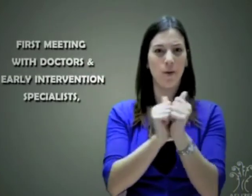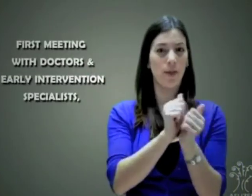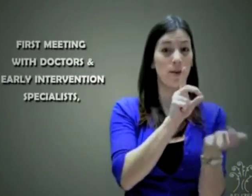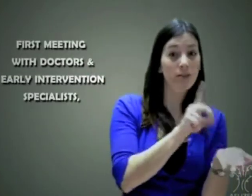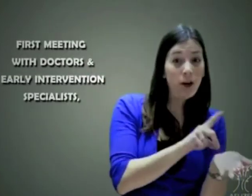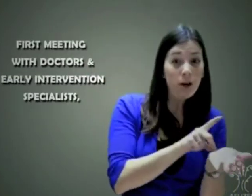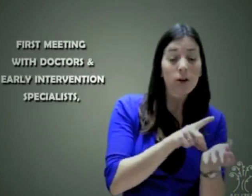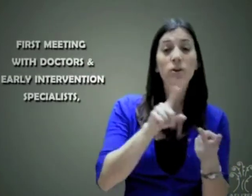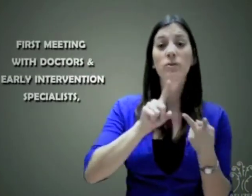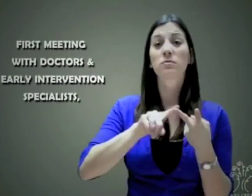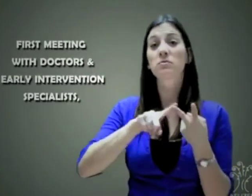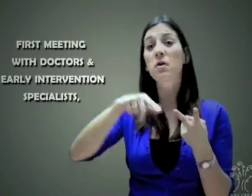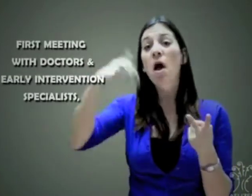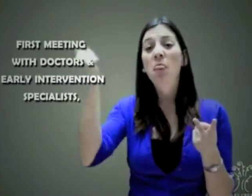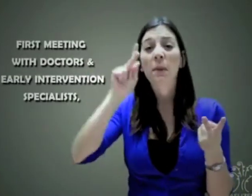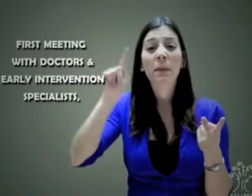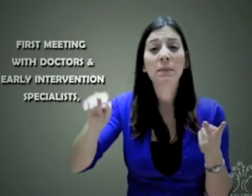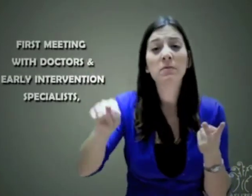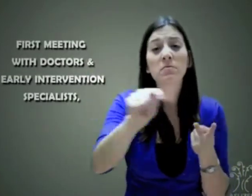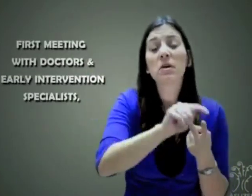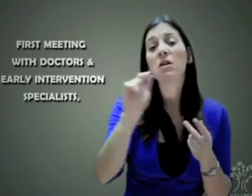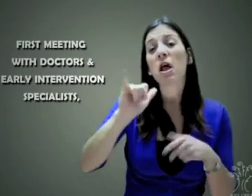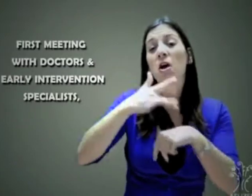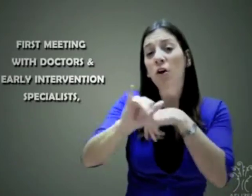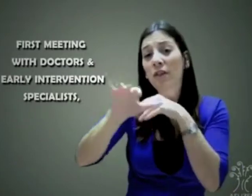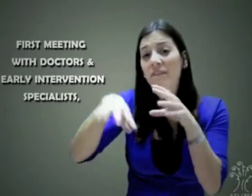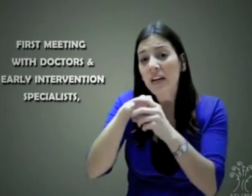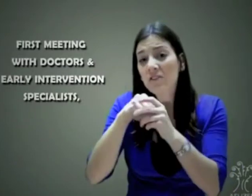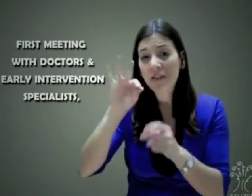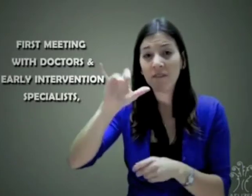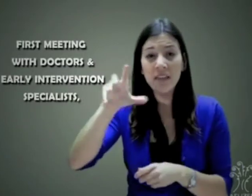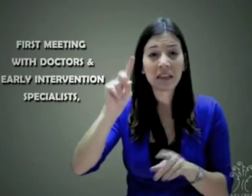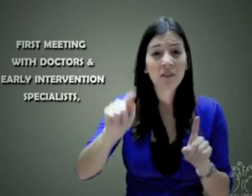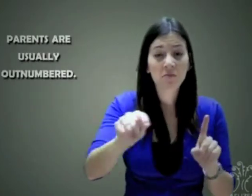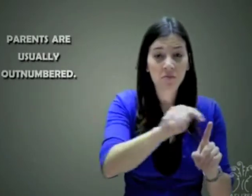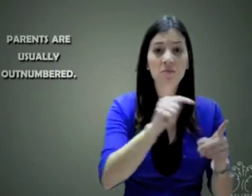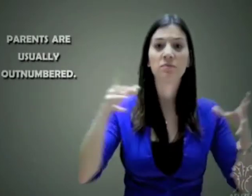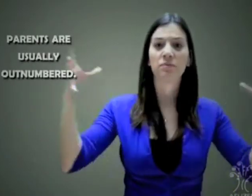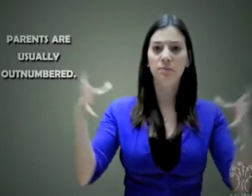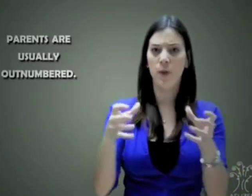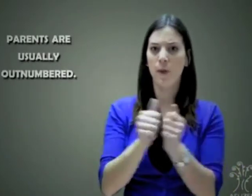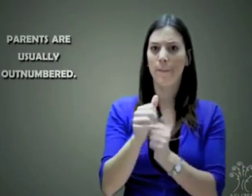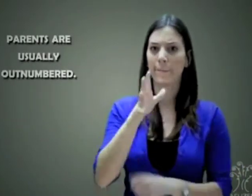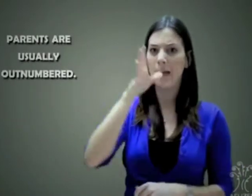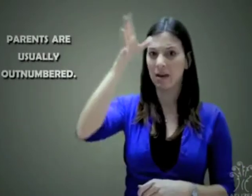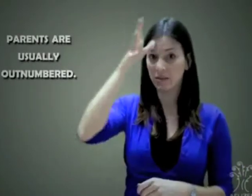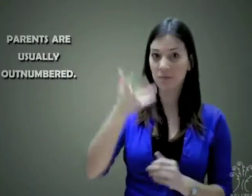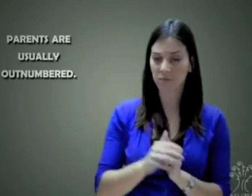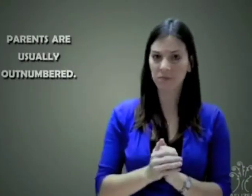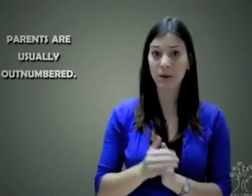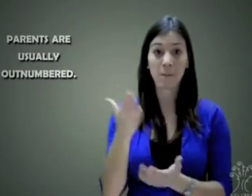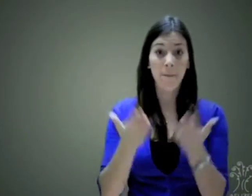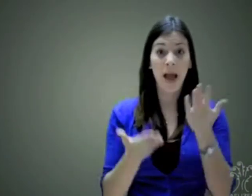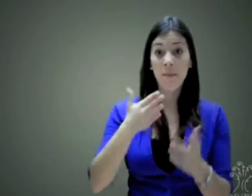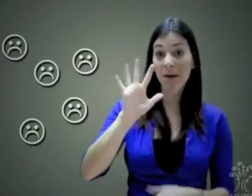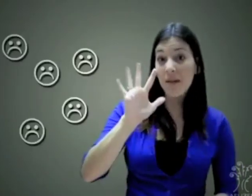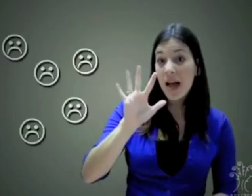que se reúnen con los doctores y las personas que trabajan con la intervención temprana. Muchas veces son 5, 6,